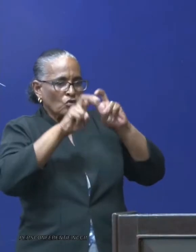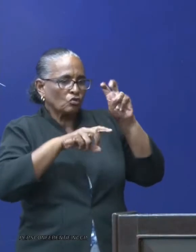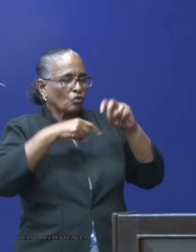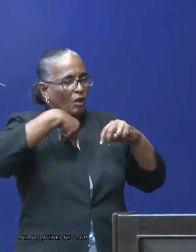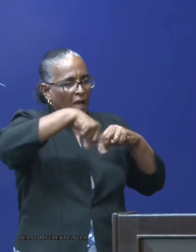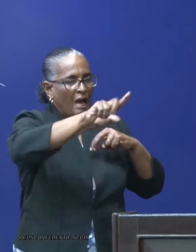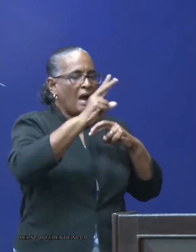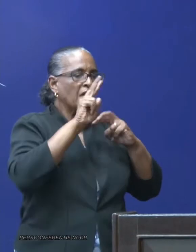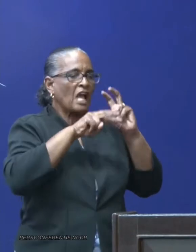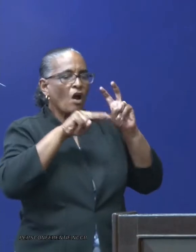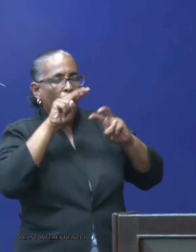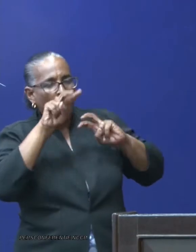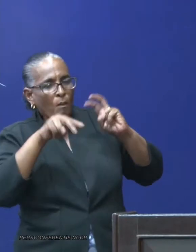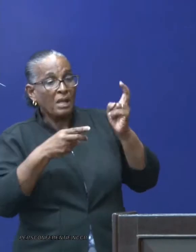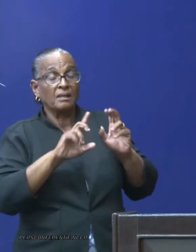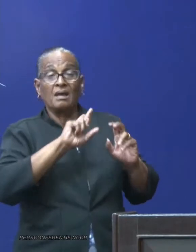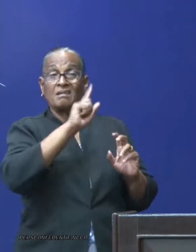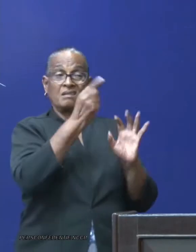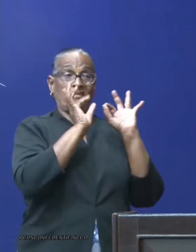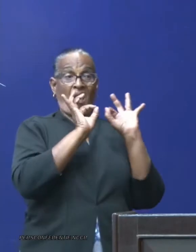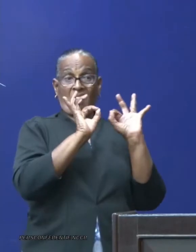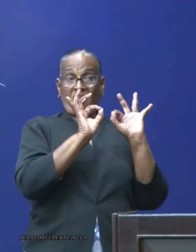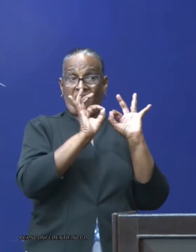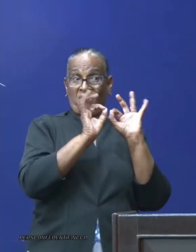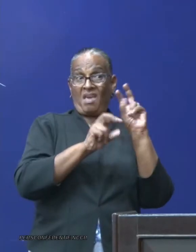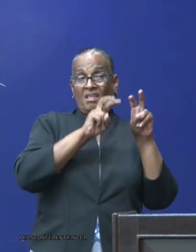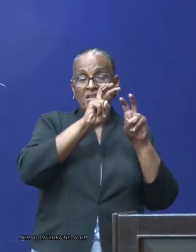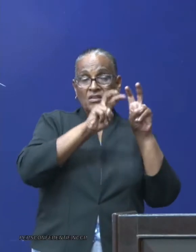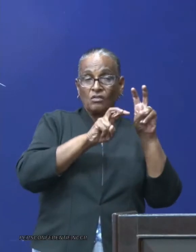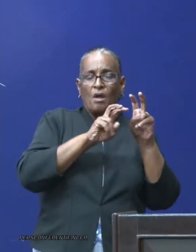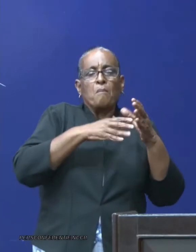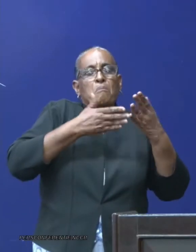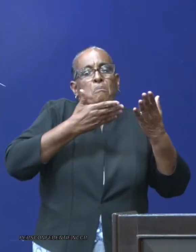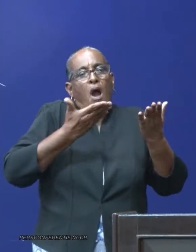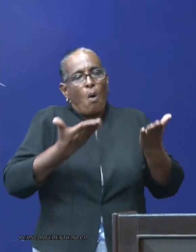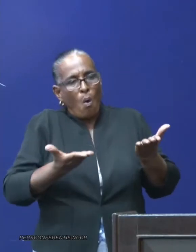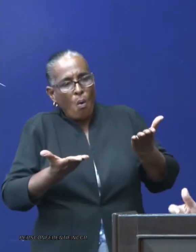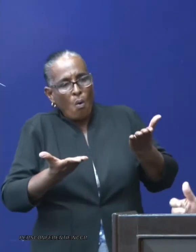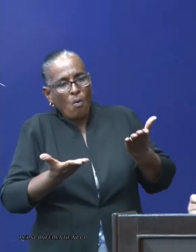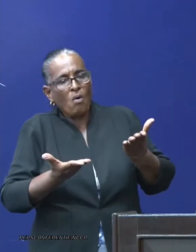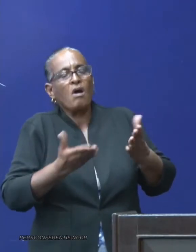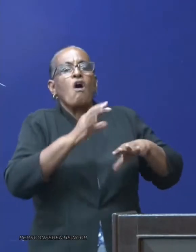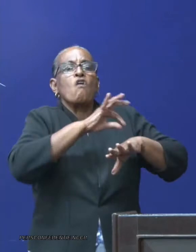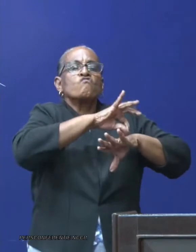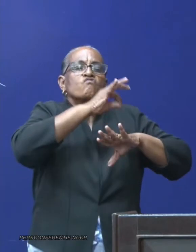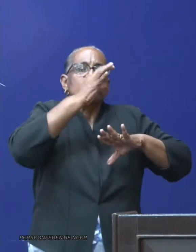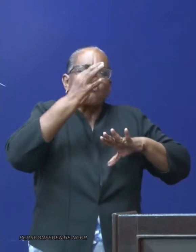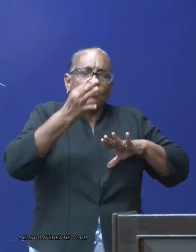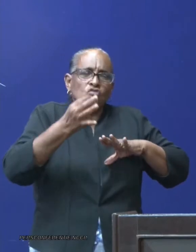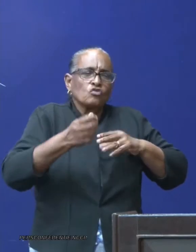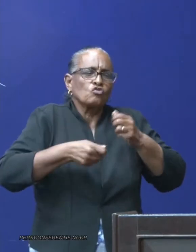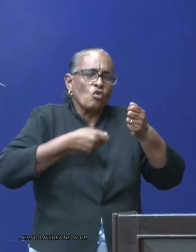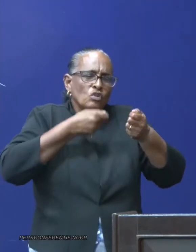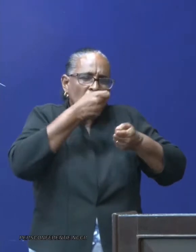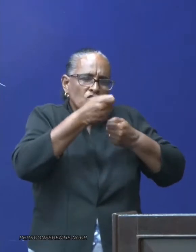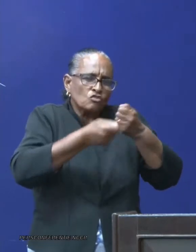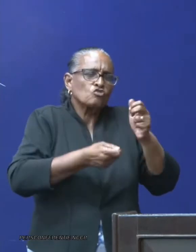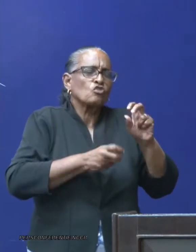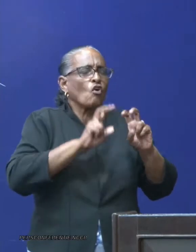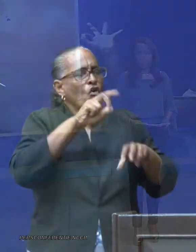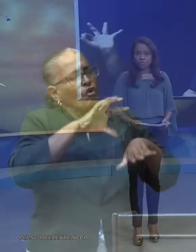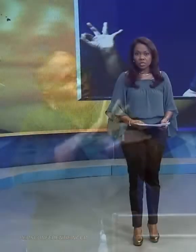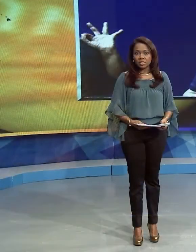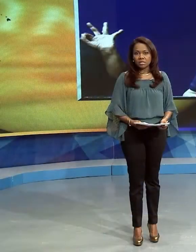Coördinatiecentrum voor Rampenbeheersing, NCCR, gisteravond op de persconferentie van de overheid. Er waren